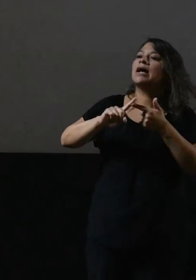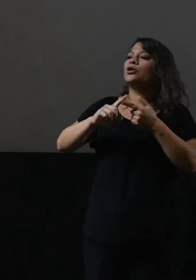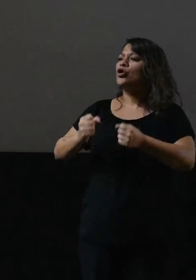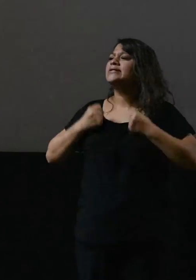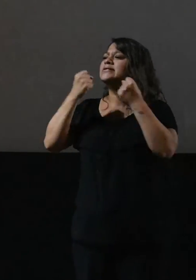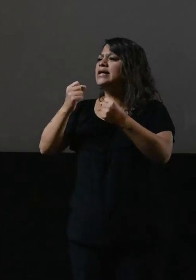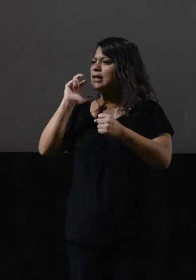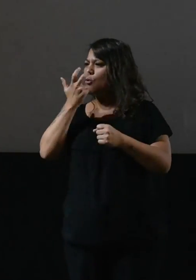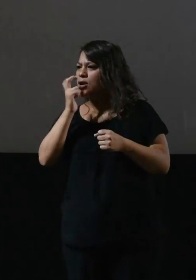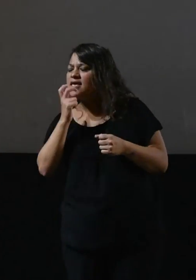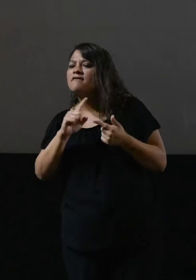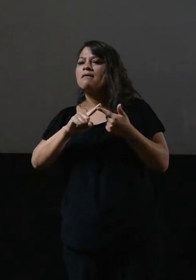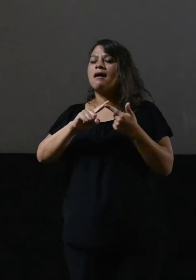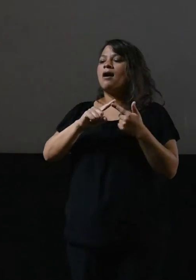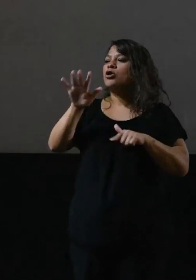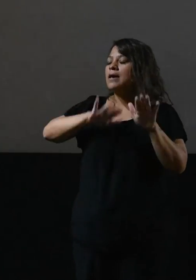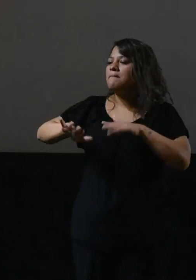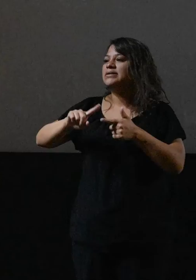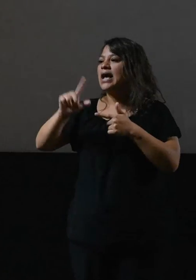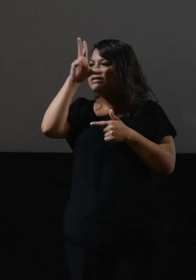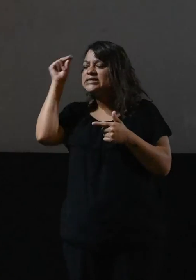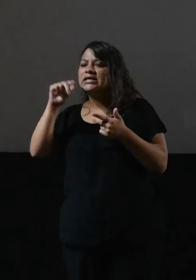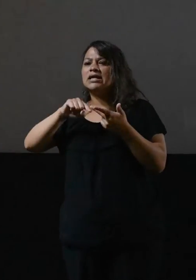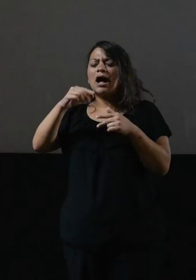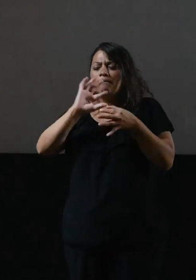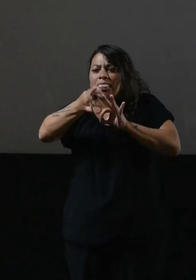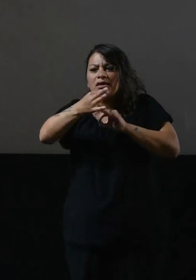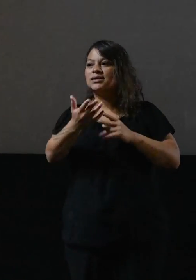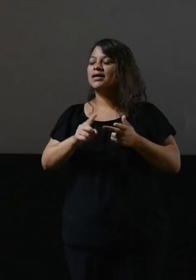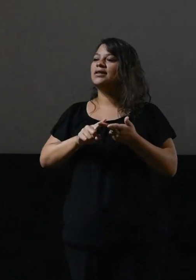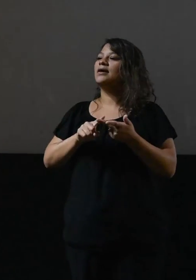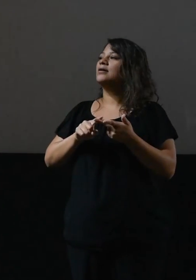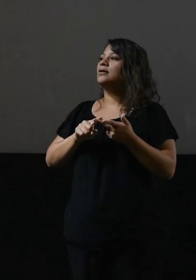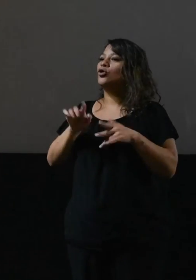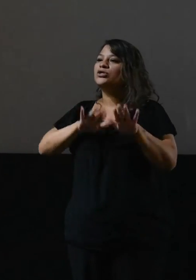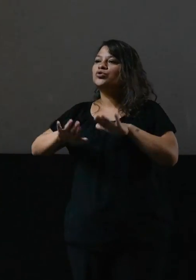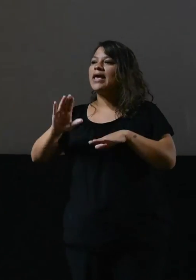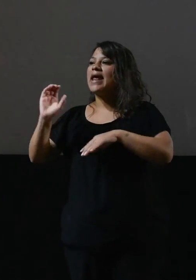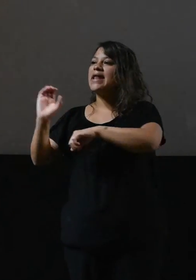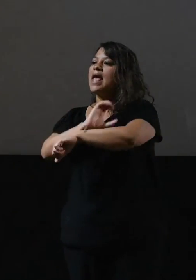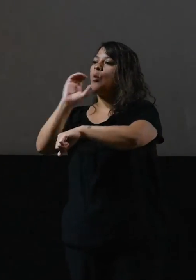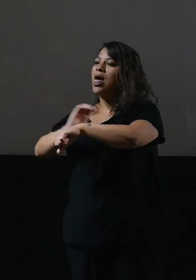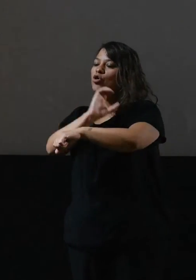resistencia por el golpe de Estado, con lo que sucede en Chile, acá cerquita, con lo que sucede en Ecuador.